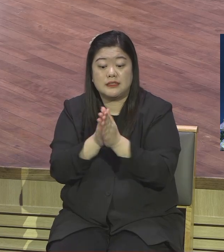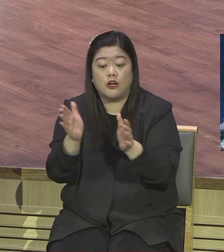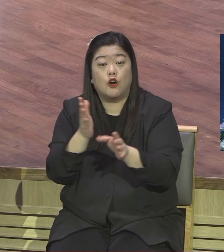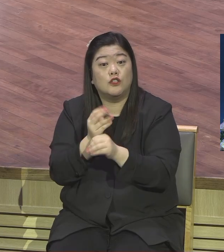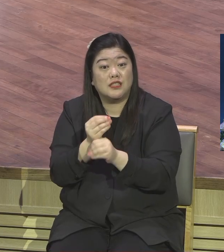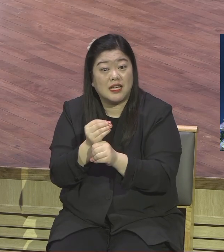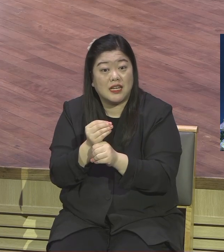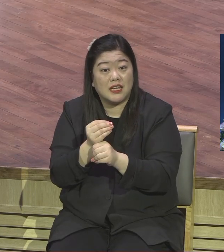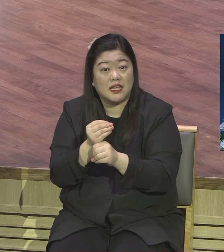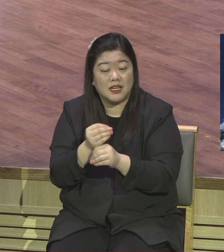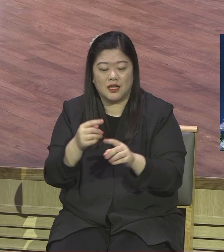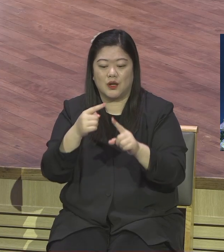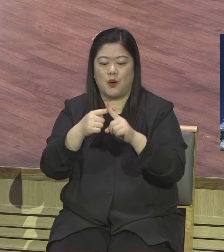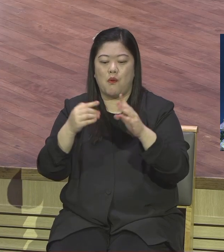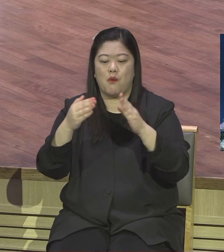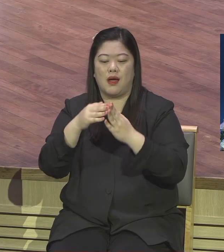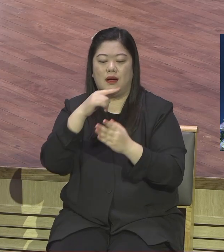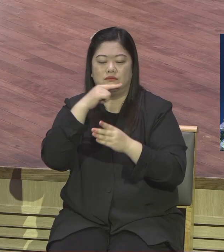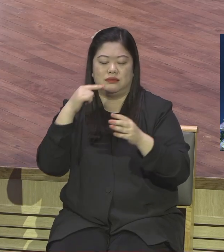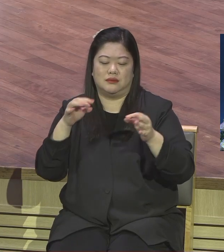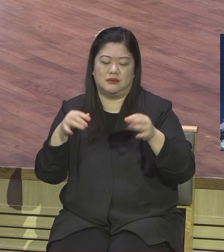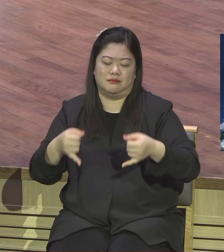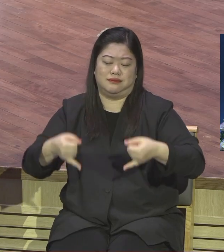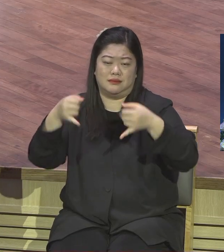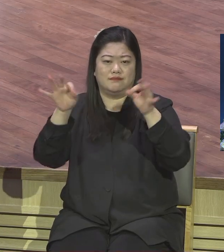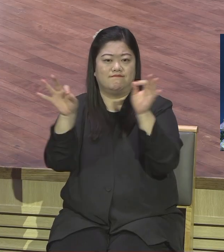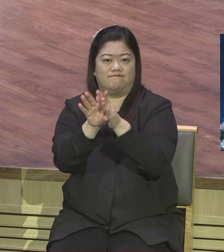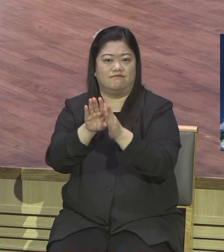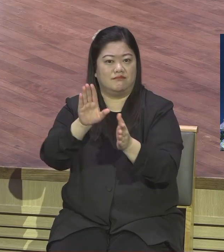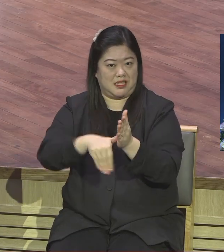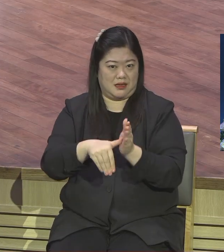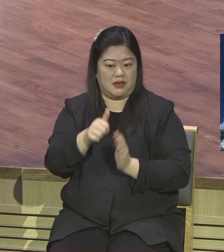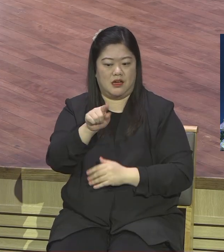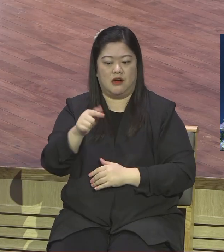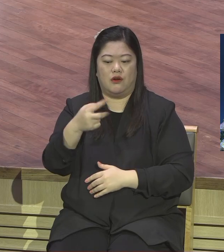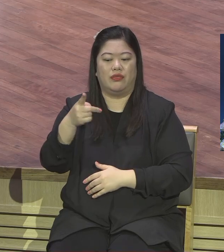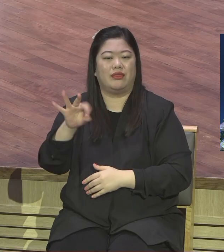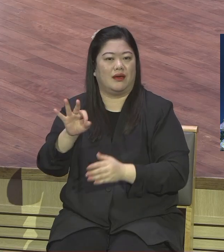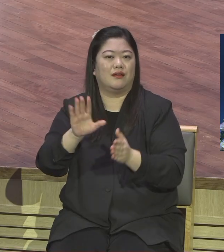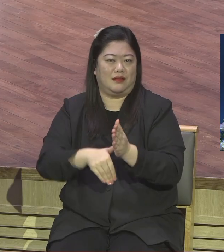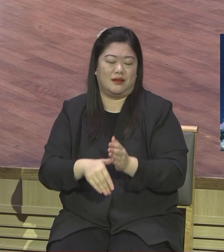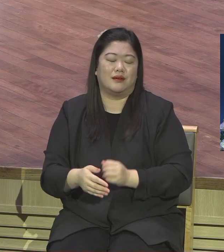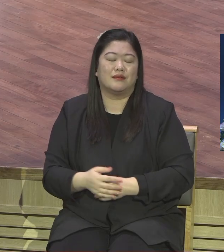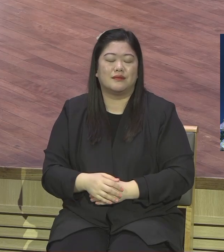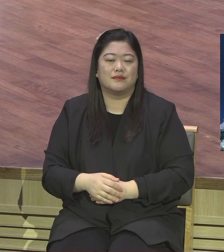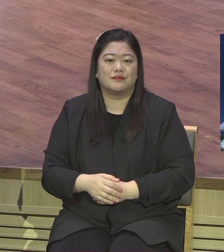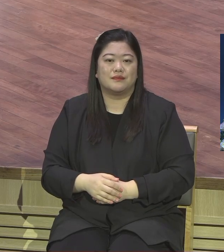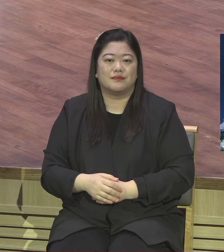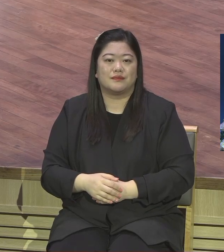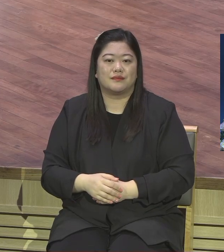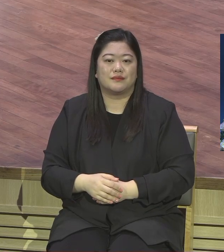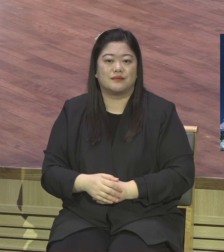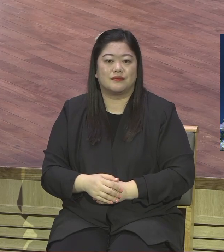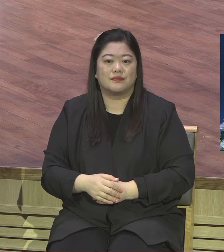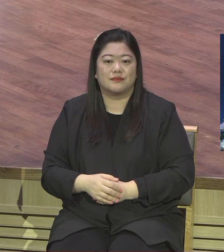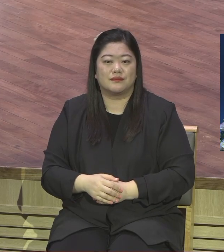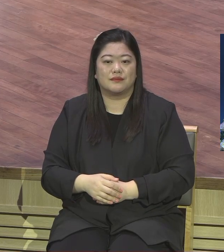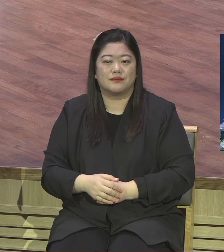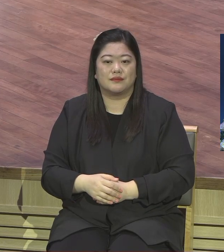누차 말씀드린다마는 아직 본격적인 그런 전도와 성교를 시작한 것이 아니 하나님